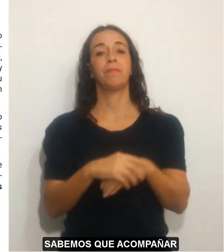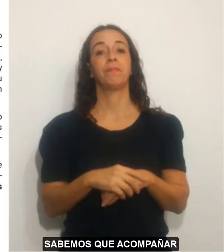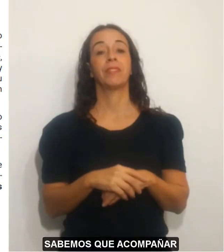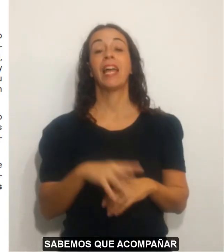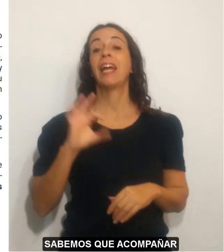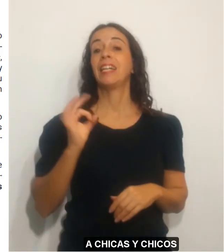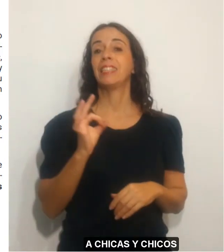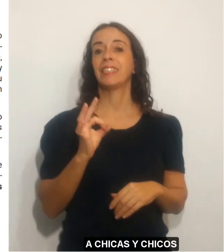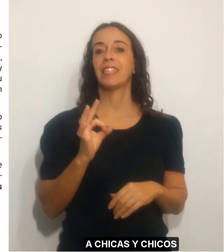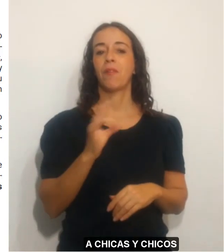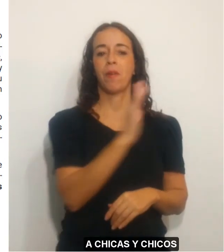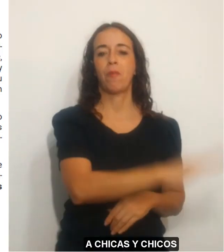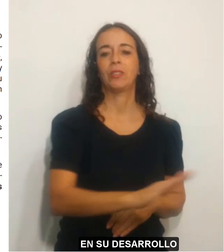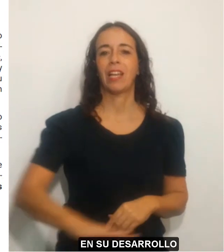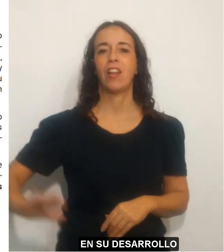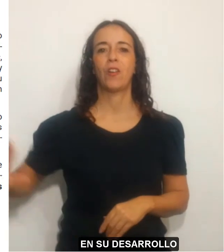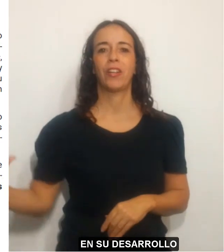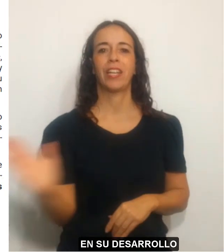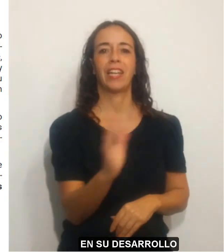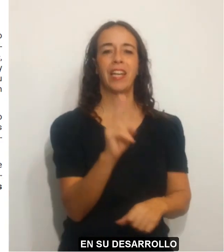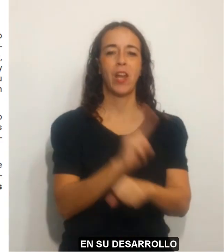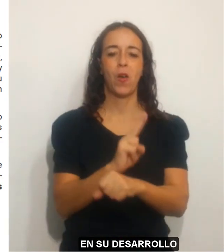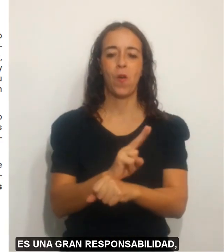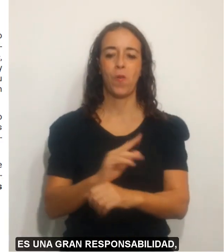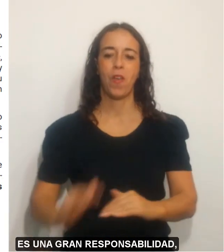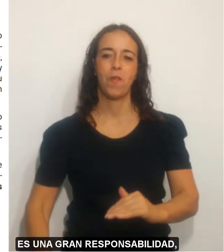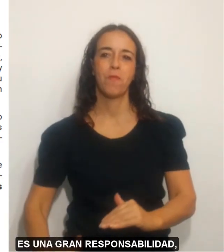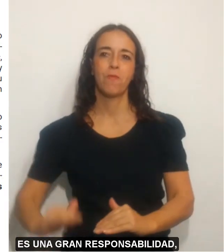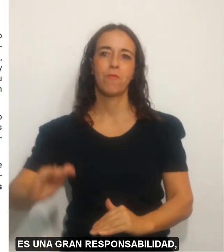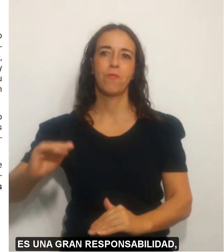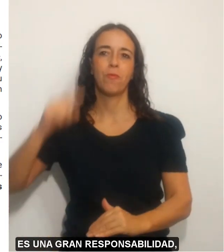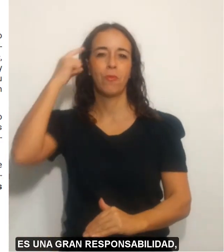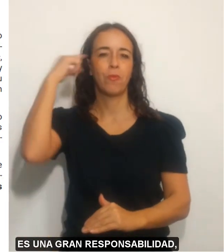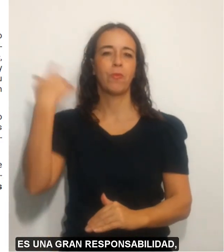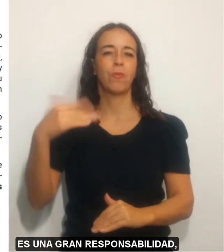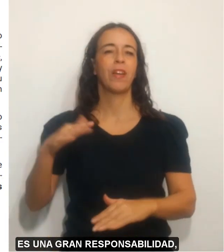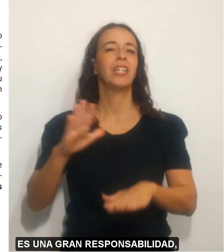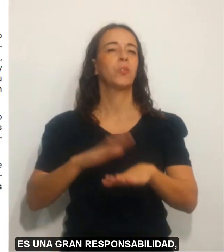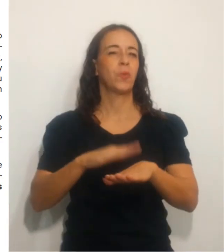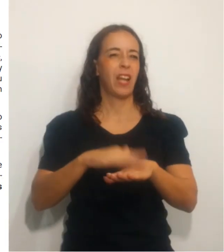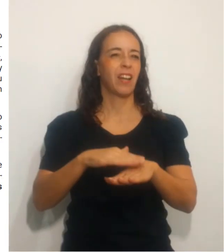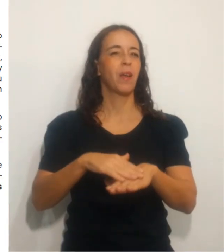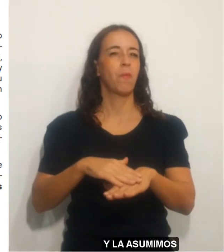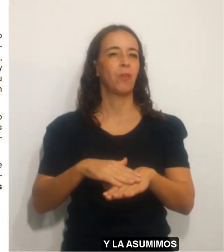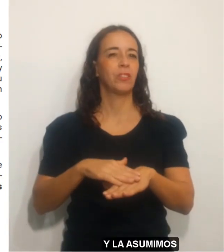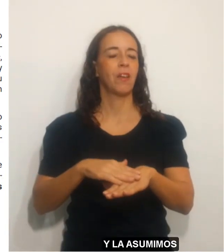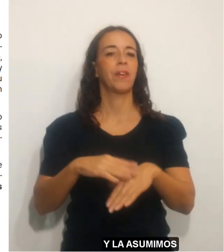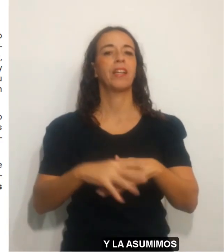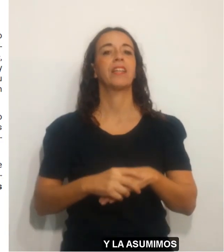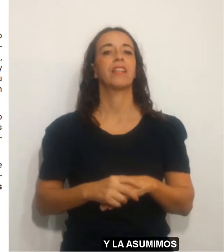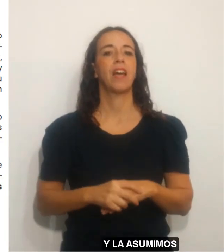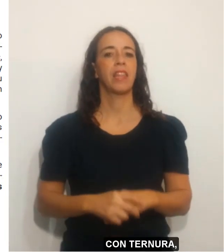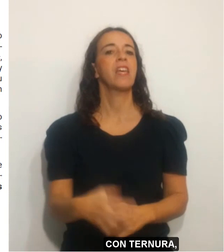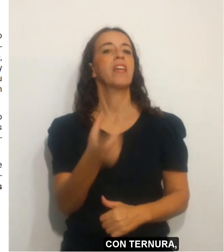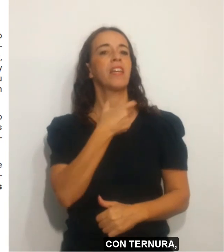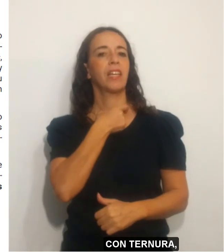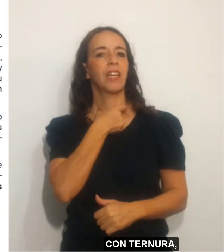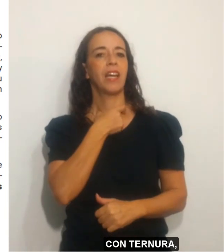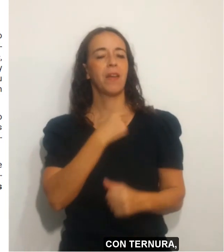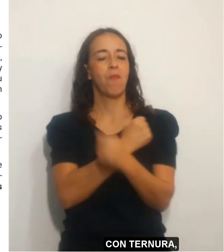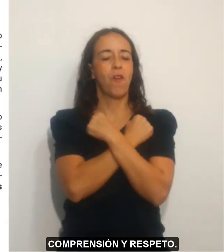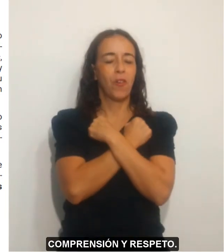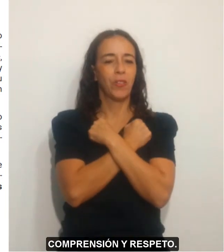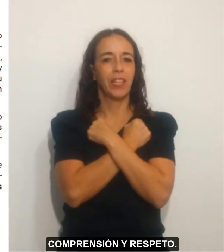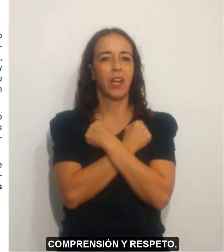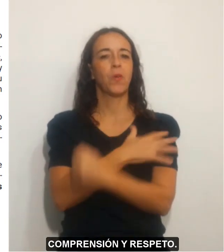Sabemos que acompañar a chicas y chicos en su desarrollo es una gran responsabilidad y la asumimos con